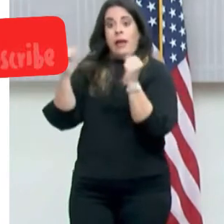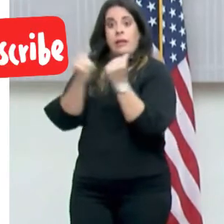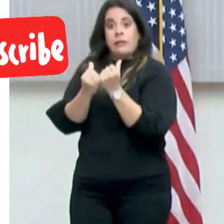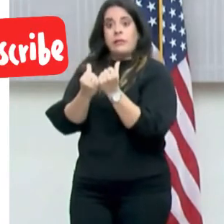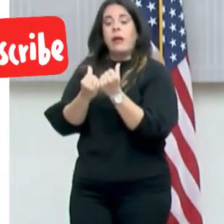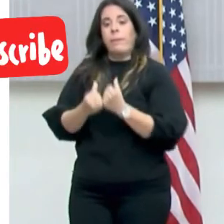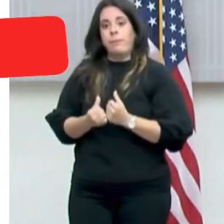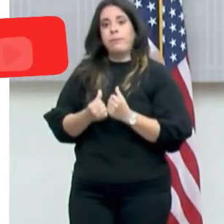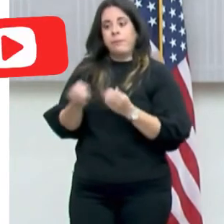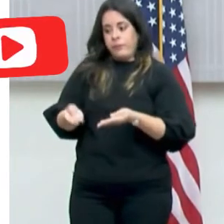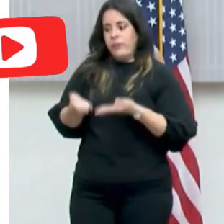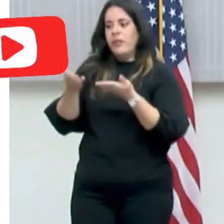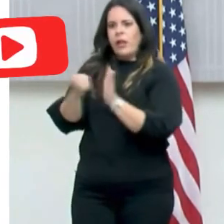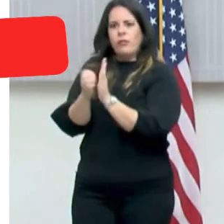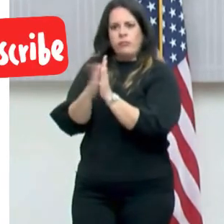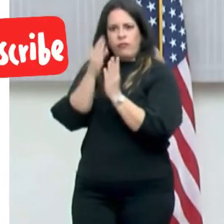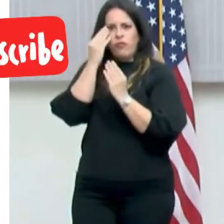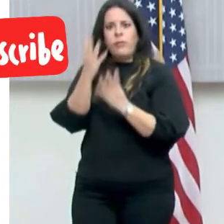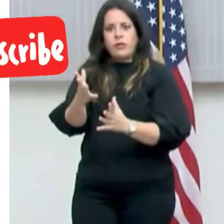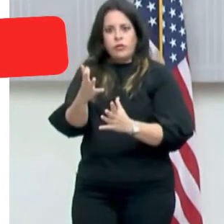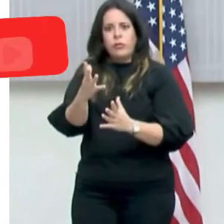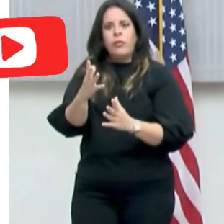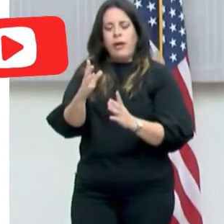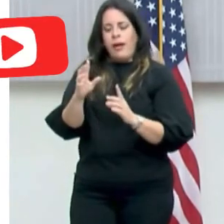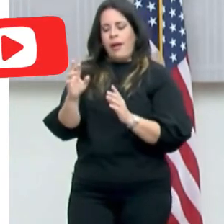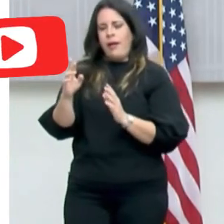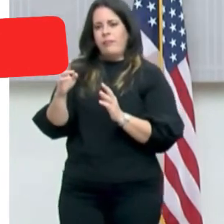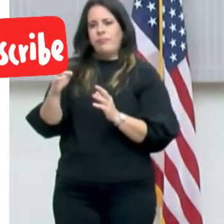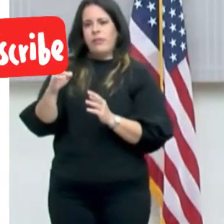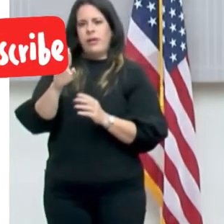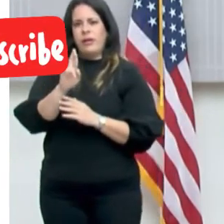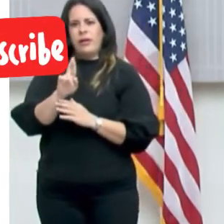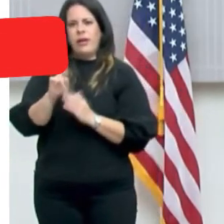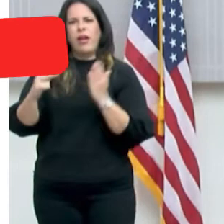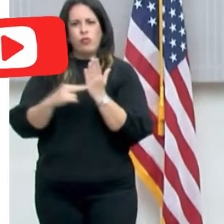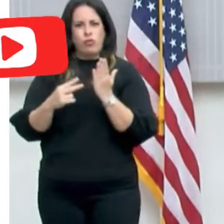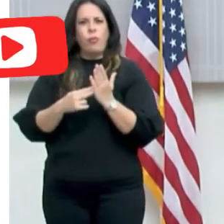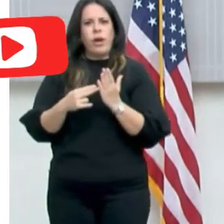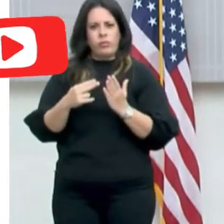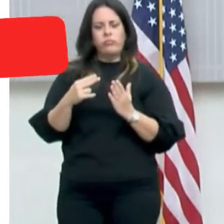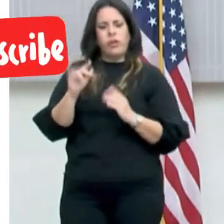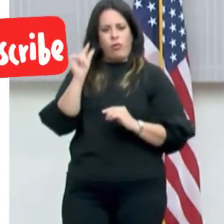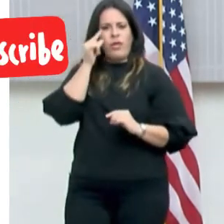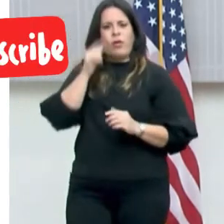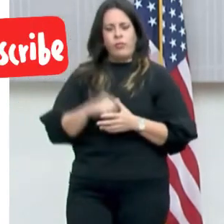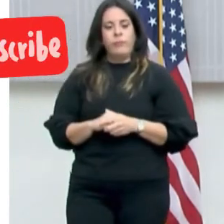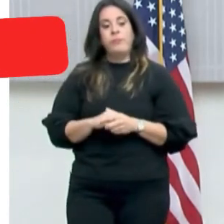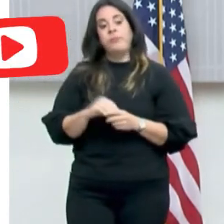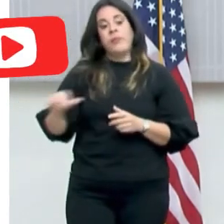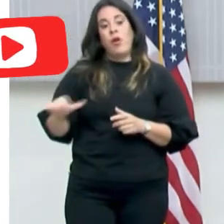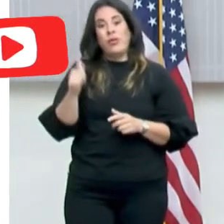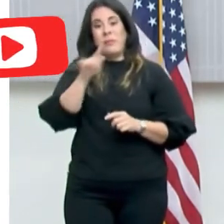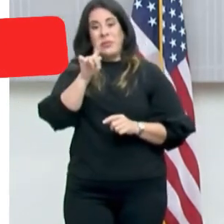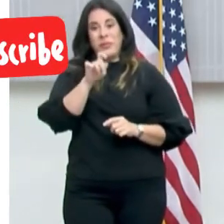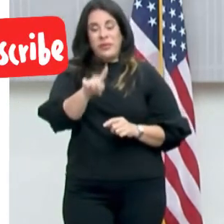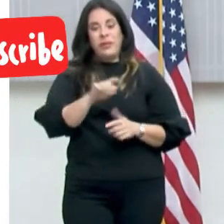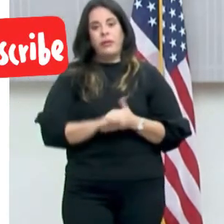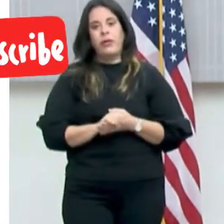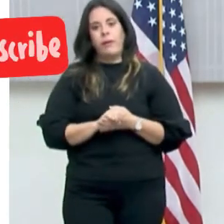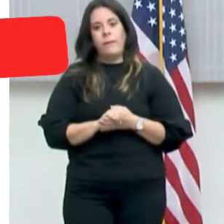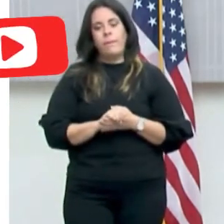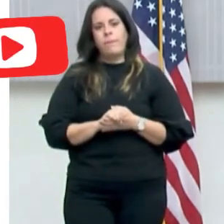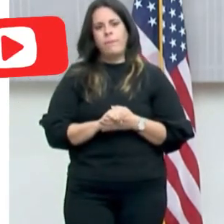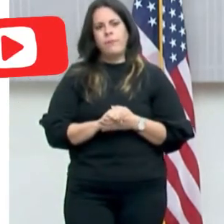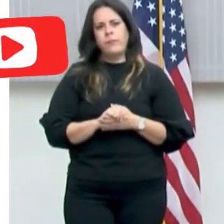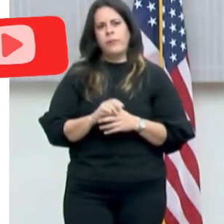supliendo la data a la Oficina de Recursos Humanos del gobierno. La otra pregunta es sobre el